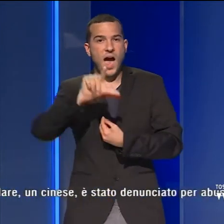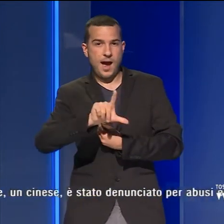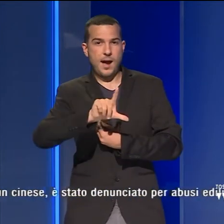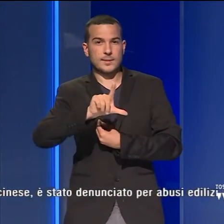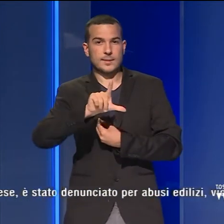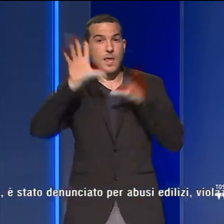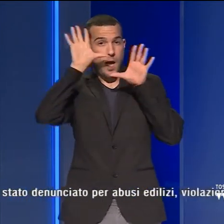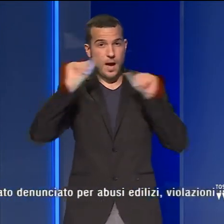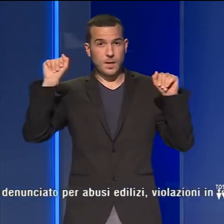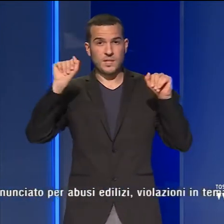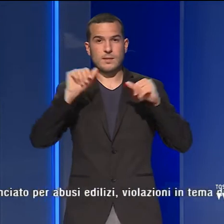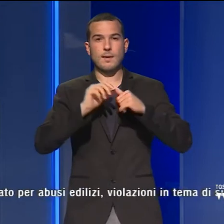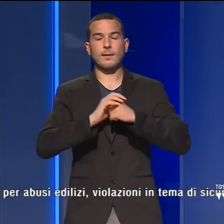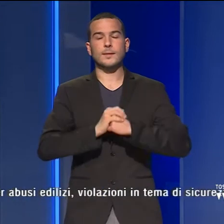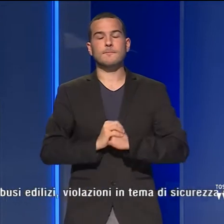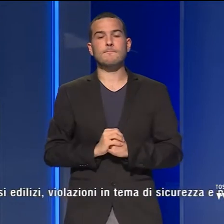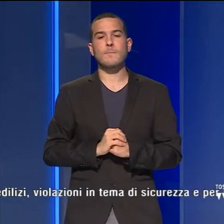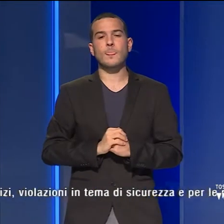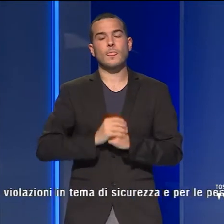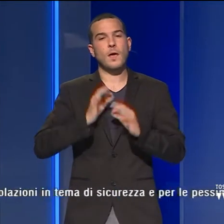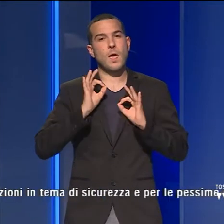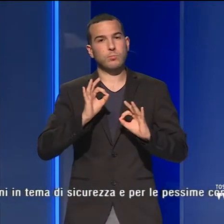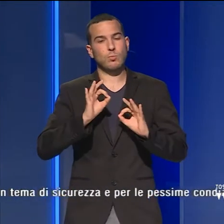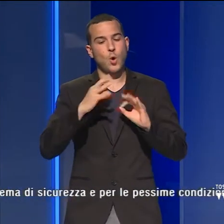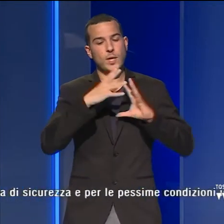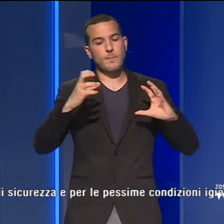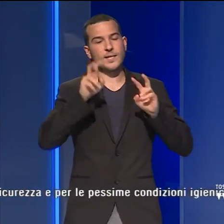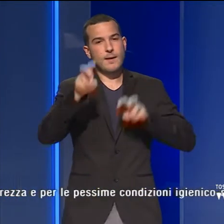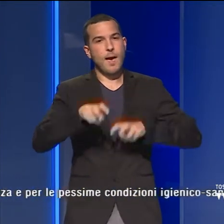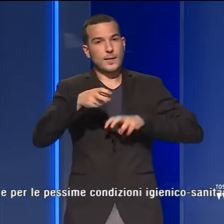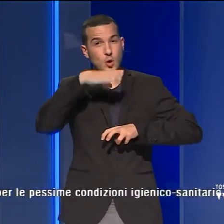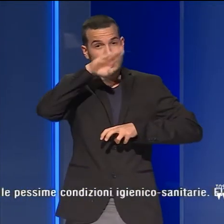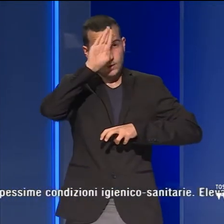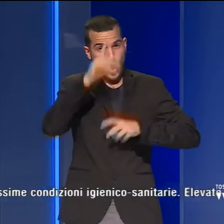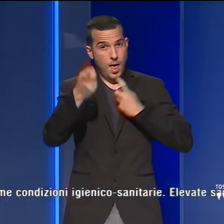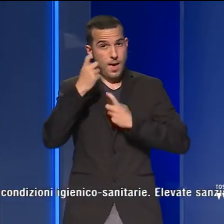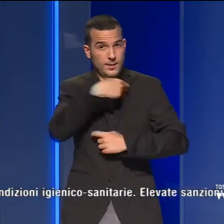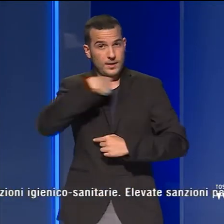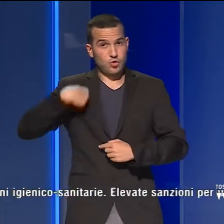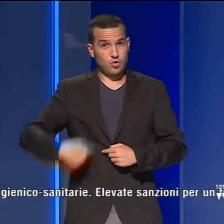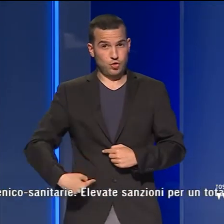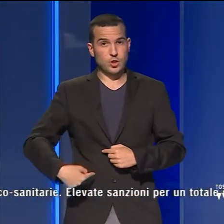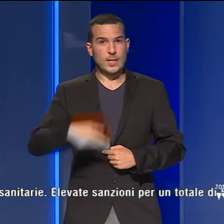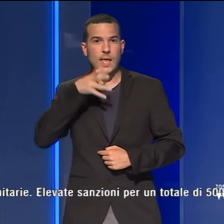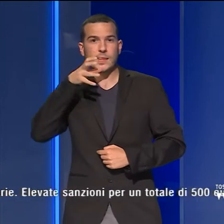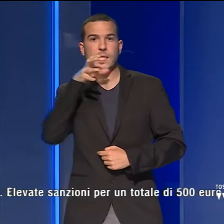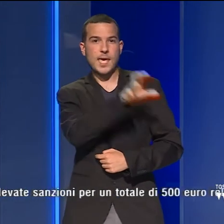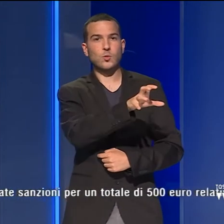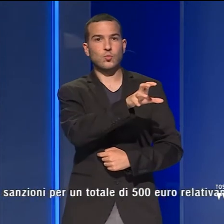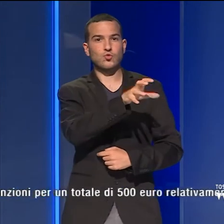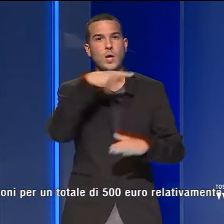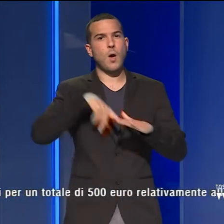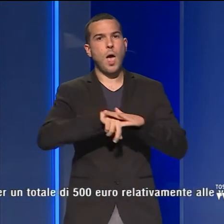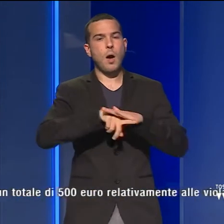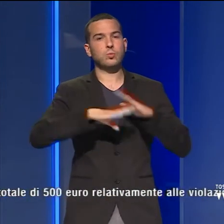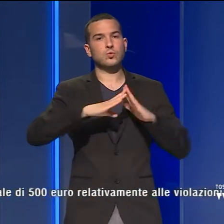Carabinieri. Una vera e propria impresa agricola, il cui titolare un cinese, è stato denunciato per abusi